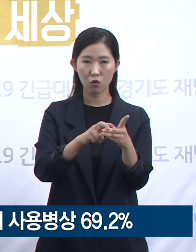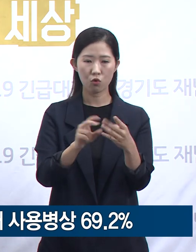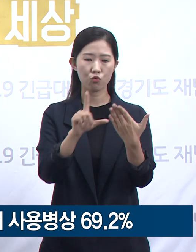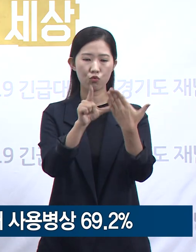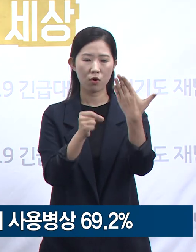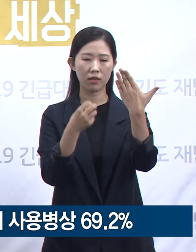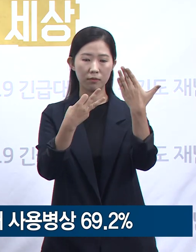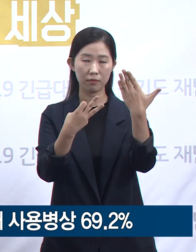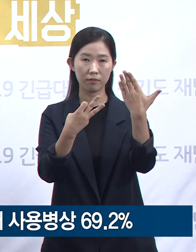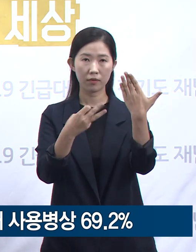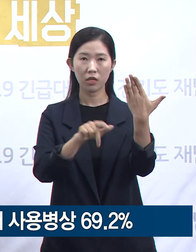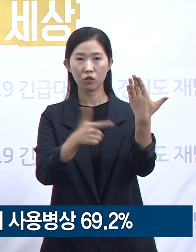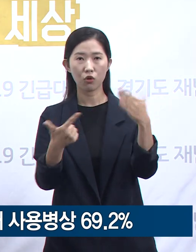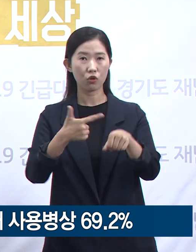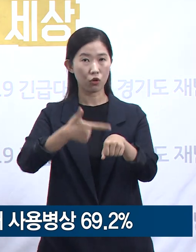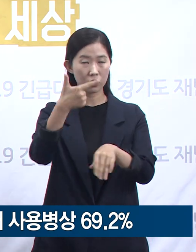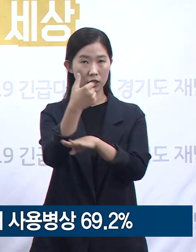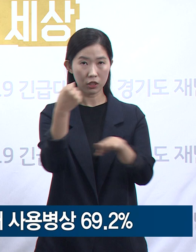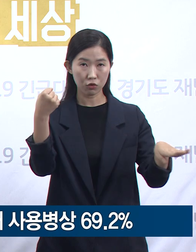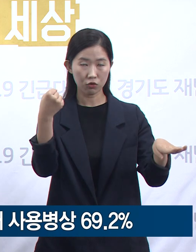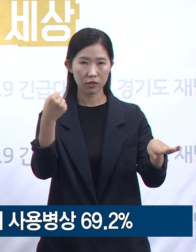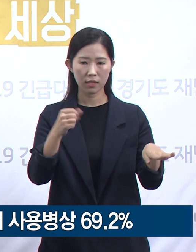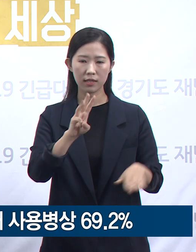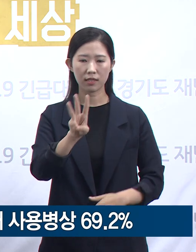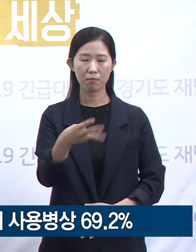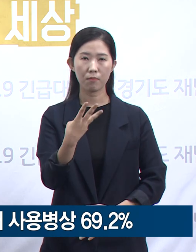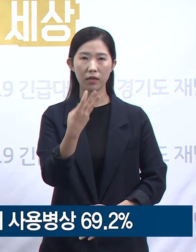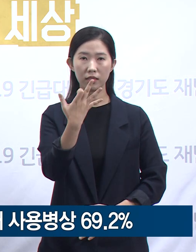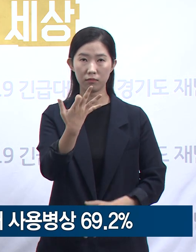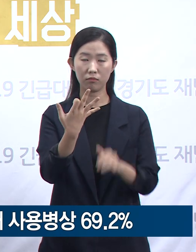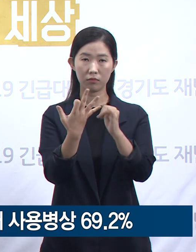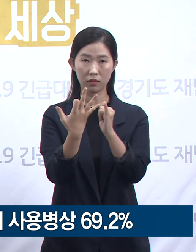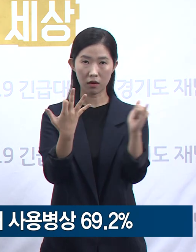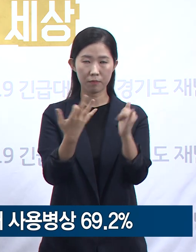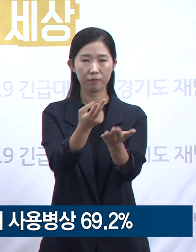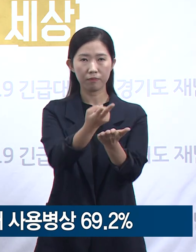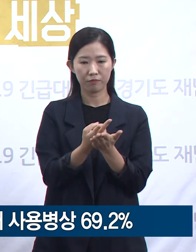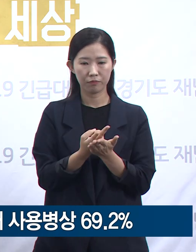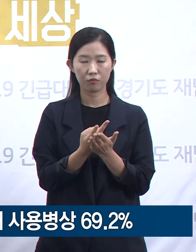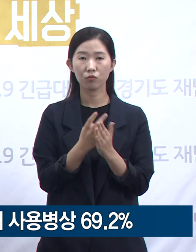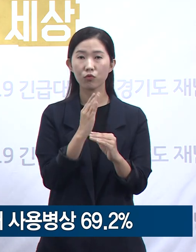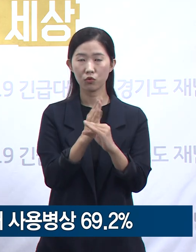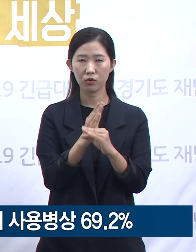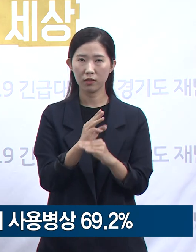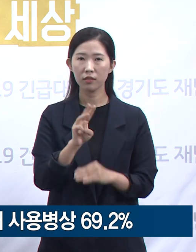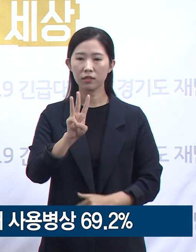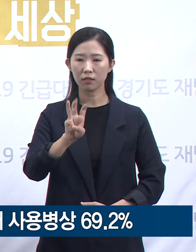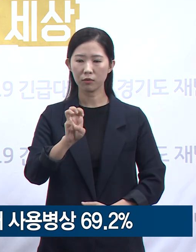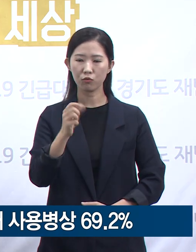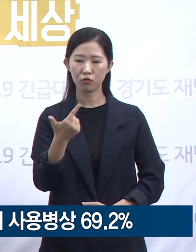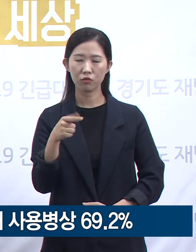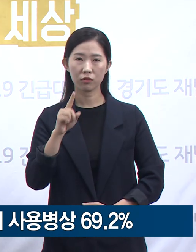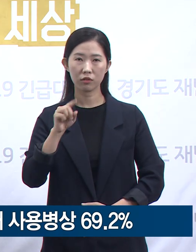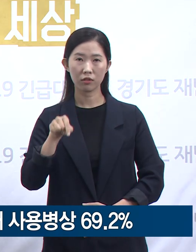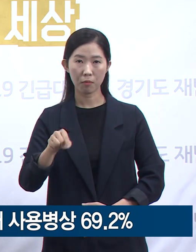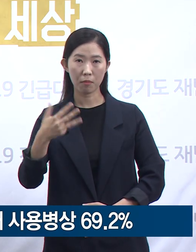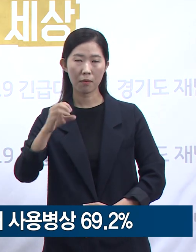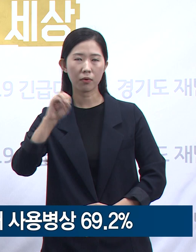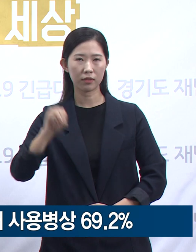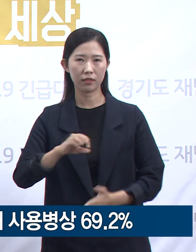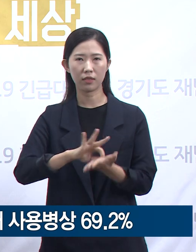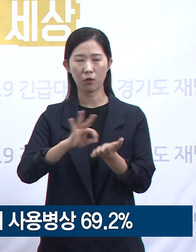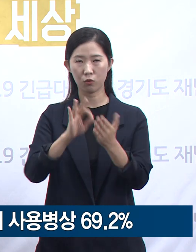319명이 입수하고 있어 36.8%의 가동률을 보입니다. 이 시각